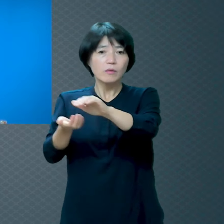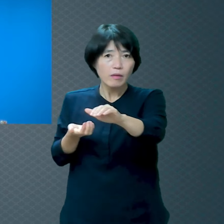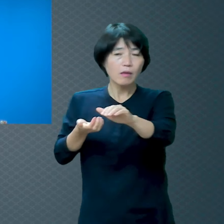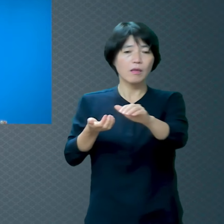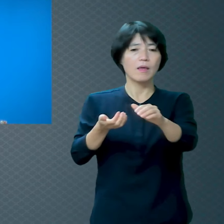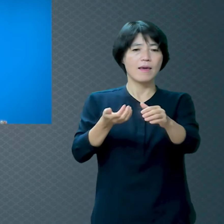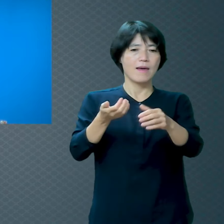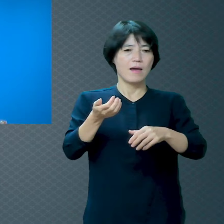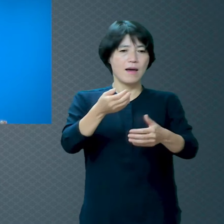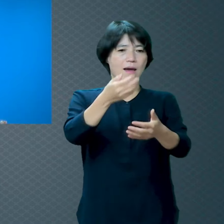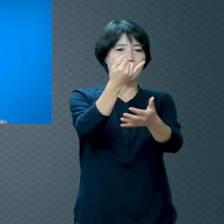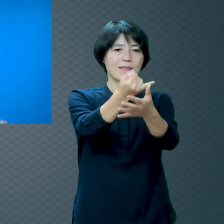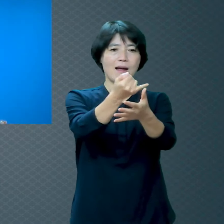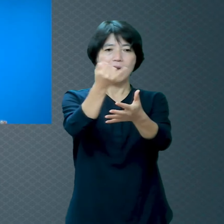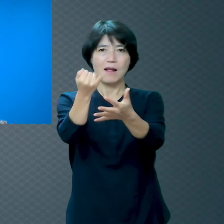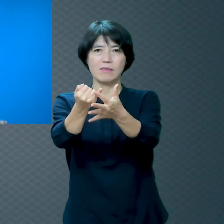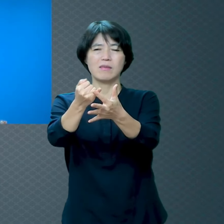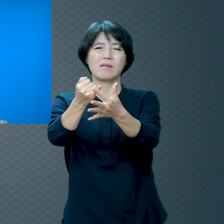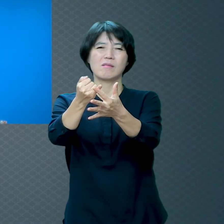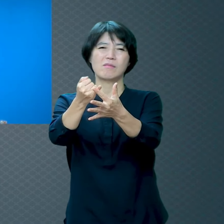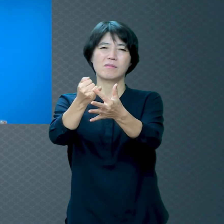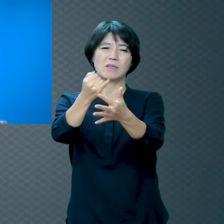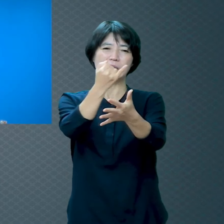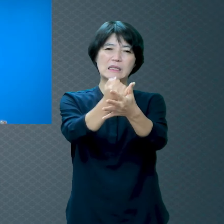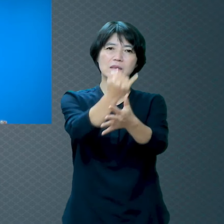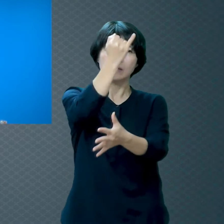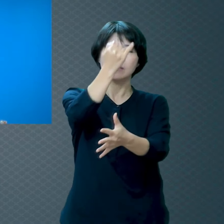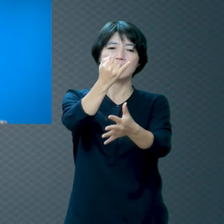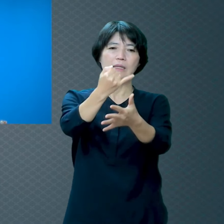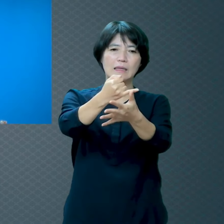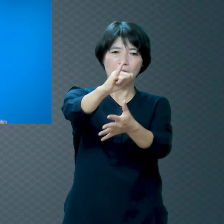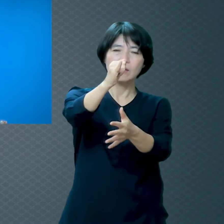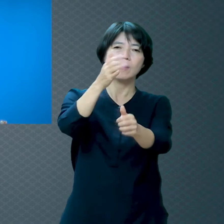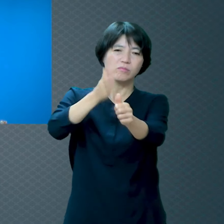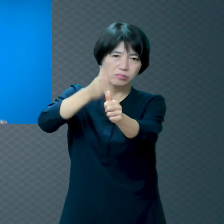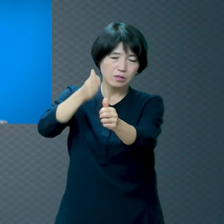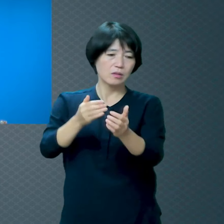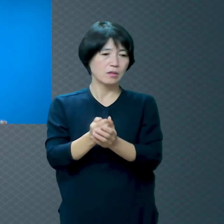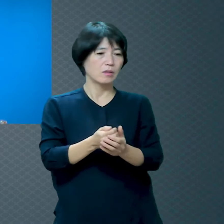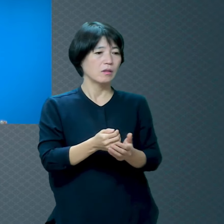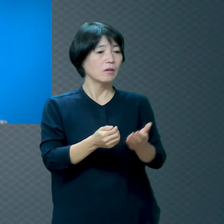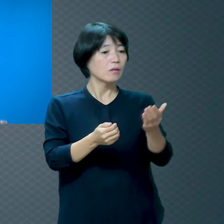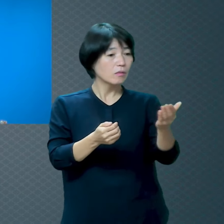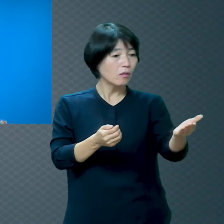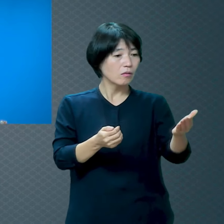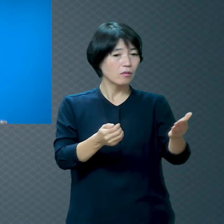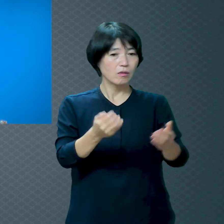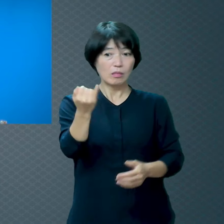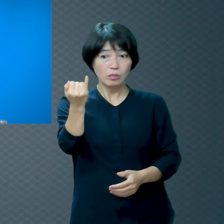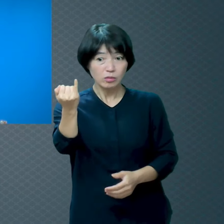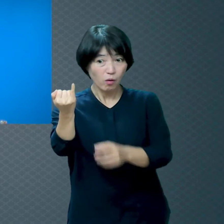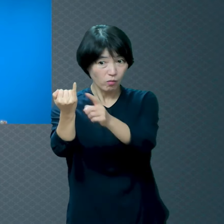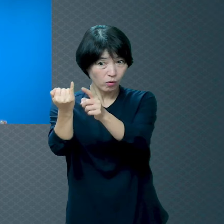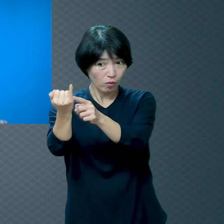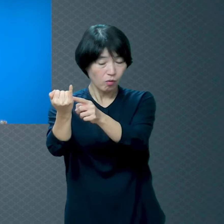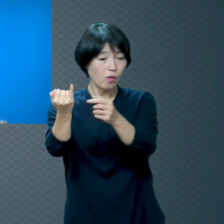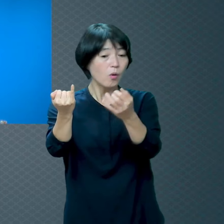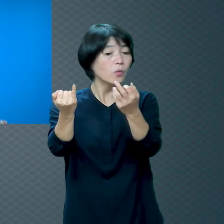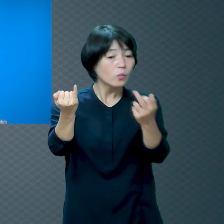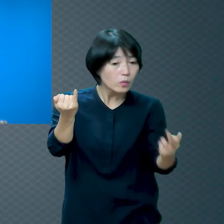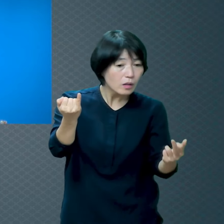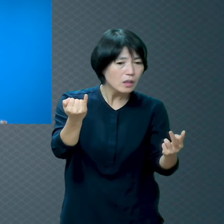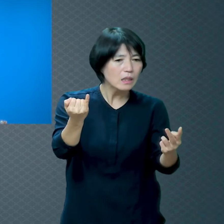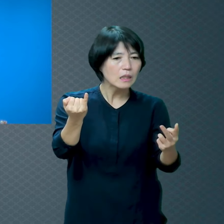말이에요 법정에서 밝혀진 얘기입니다 네 동생이 범인이라는 거 말하지 마라 그리고